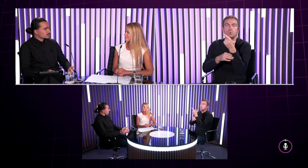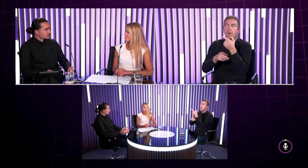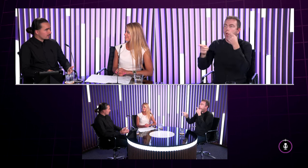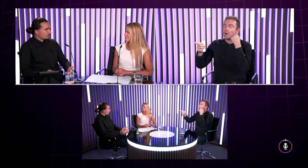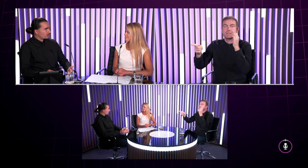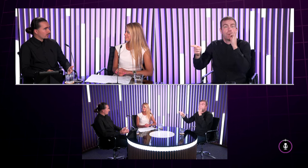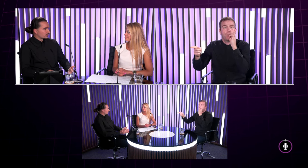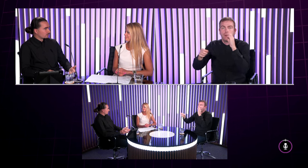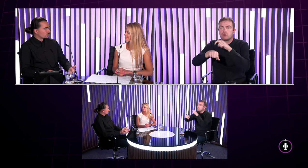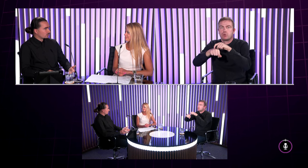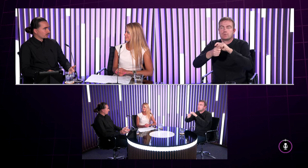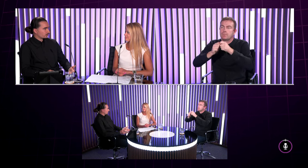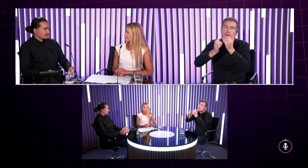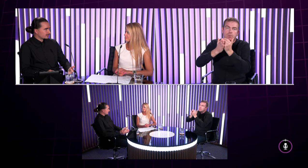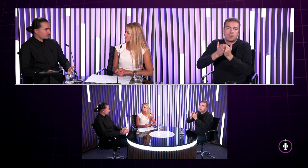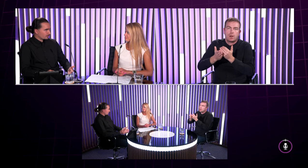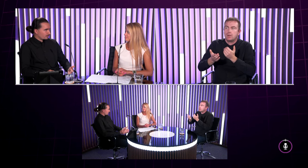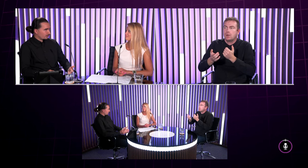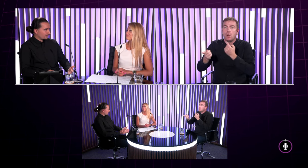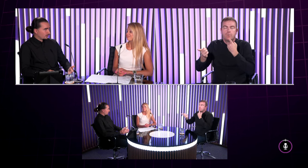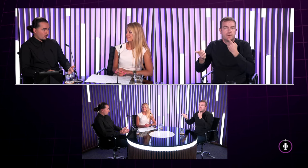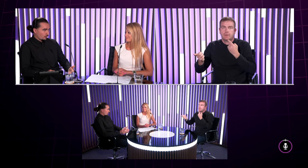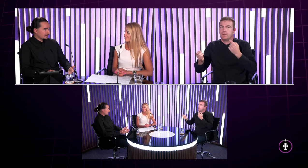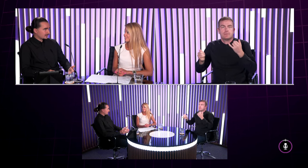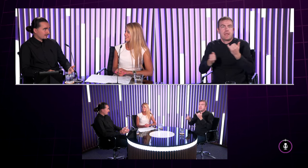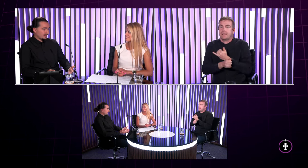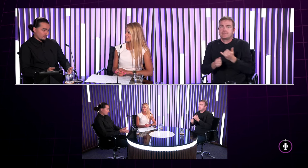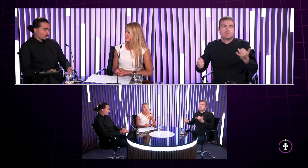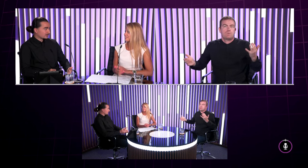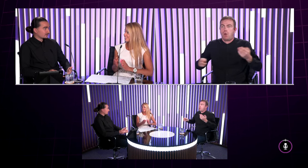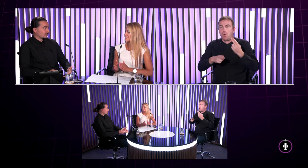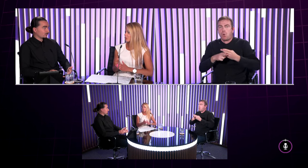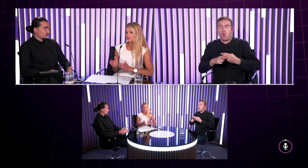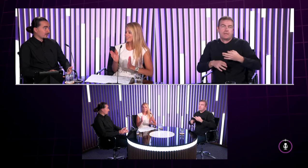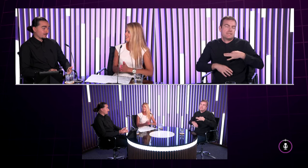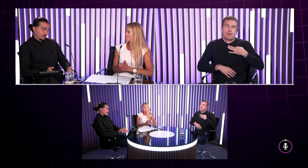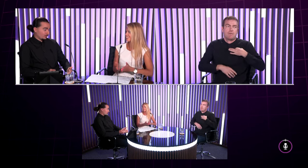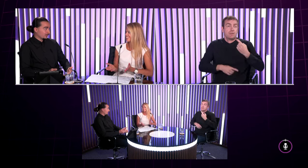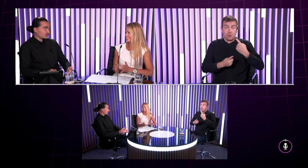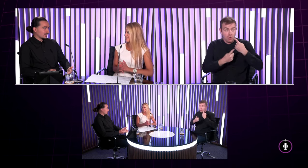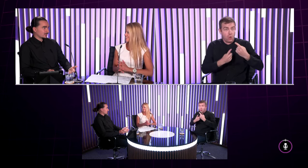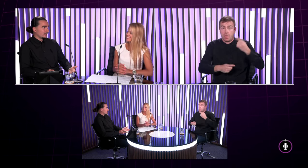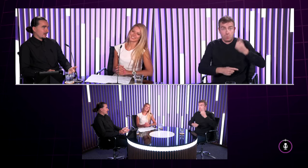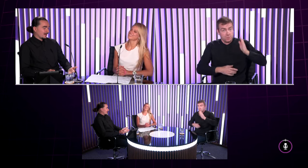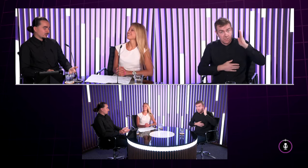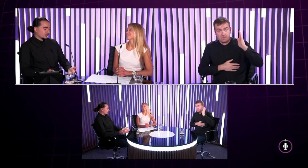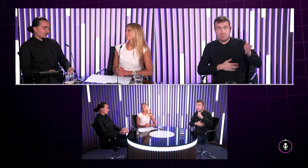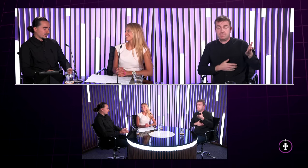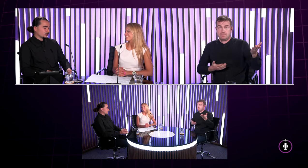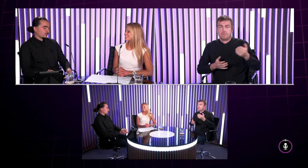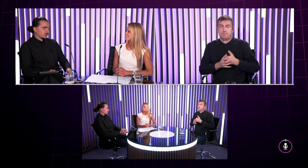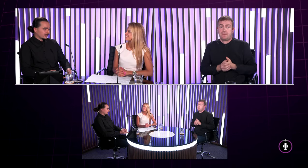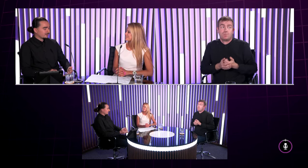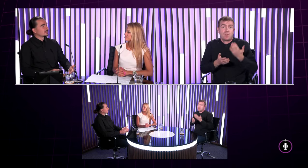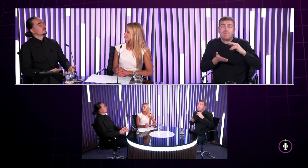ako myslíš že nemohol až tak bol si chorý no neexistovalo nemohol chorý zdravý bol si tam dohodli išli alebo ja teda